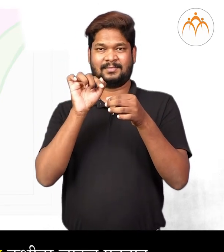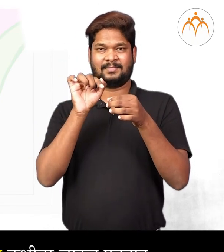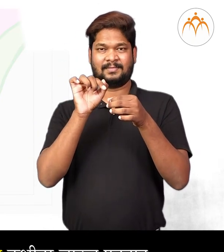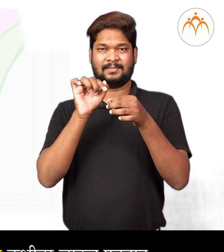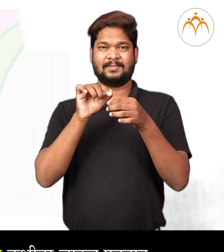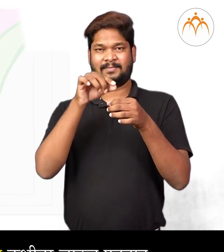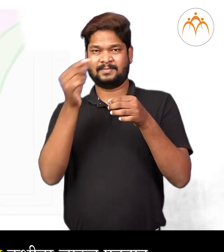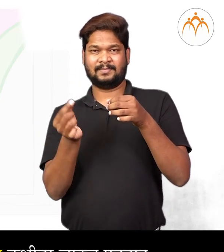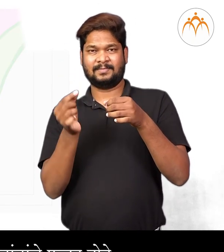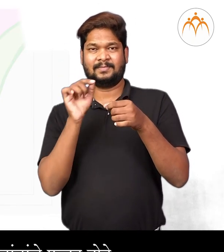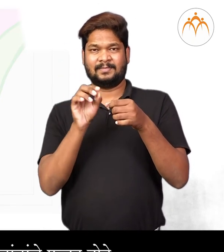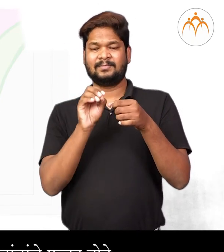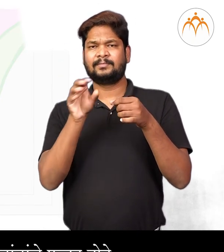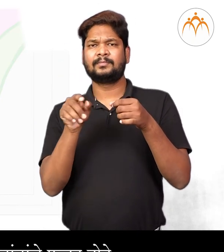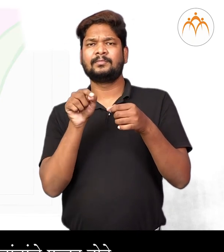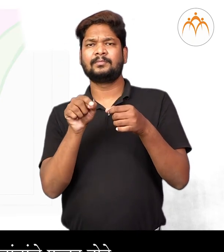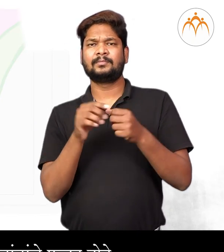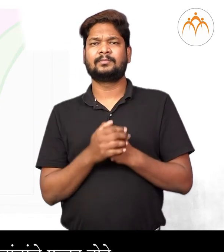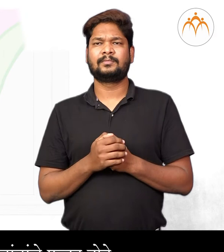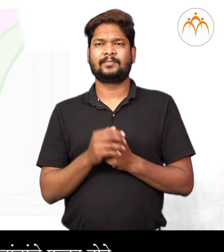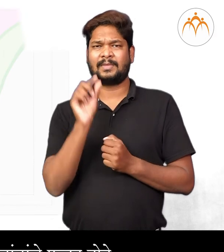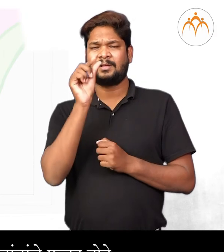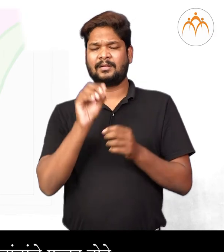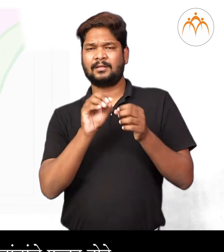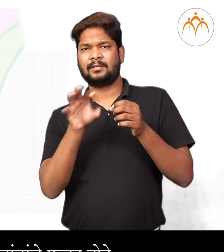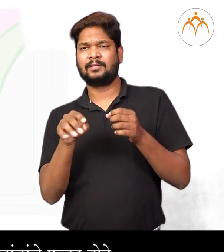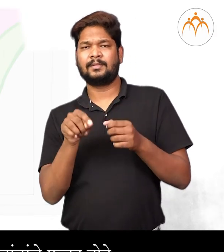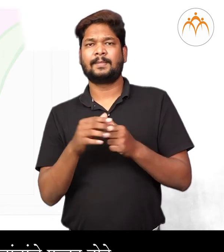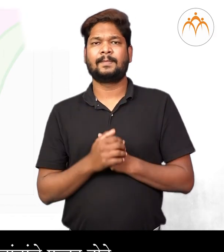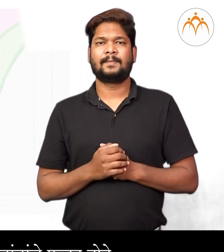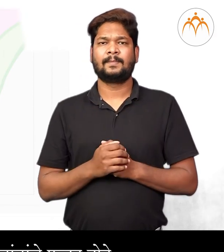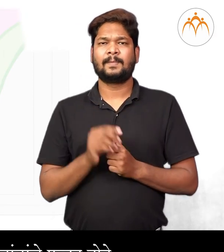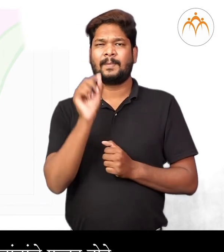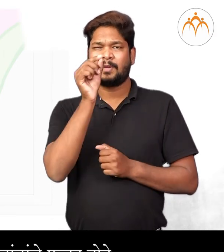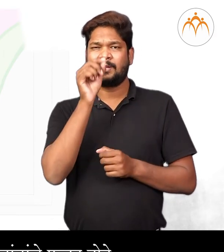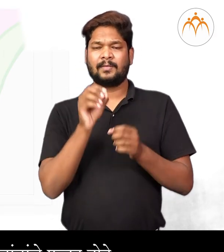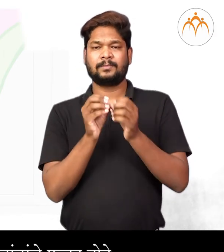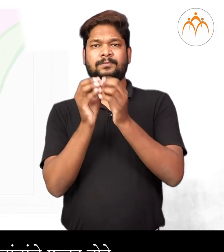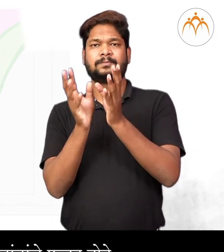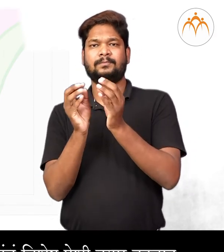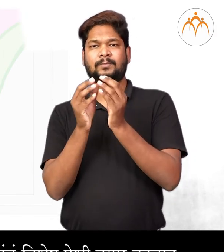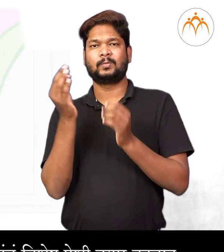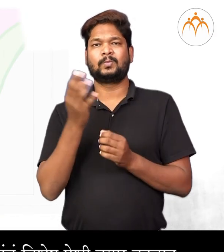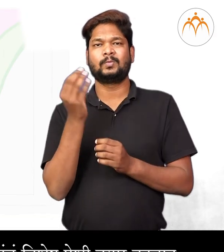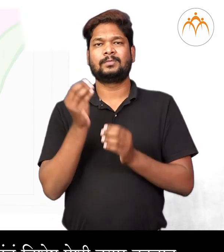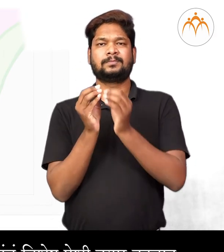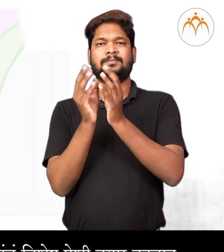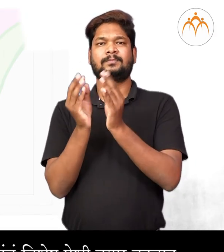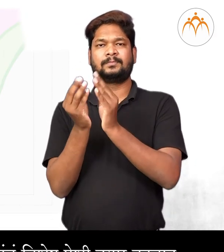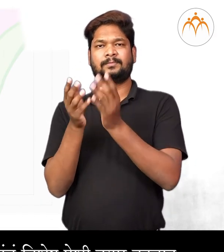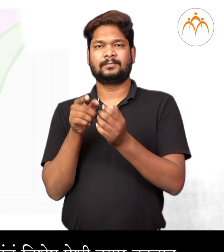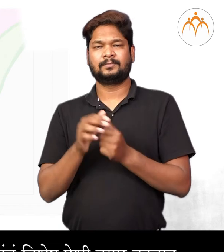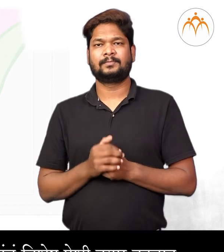पड़तात। शेवटी आंडा शेयातिल बिजांड आंचे फलन होते। याचा चर्थ